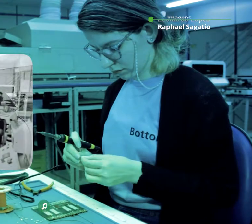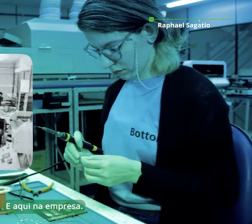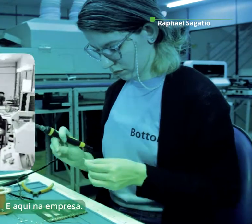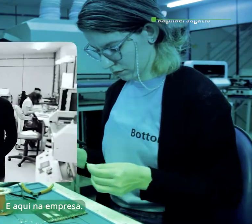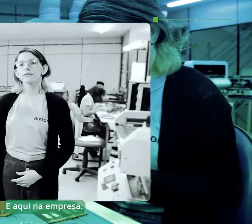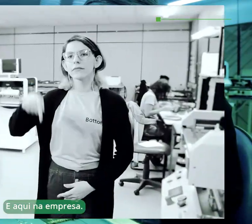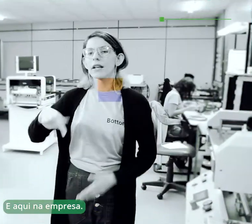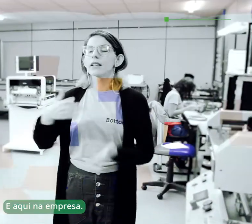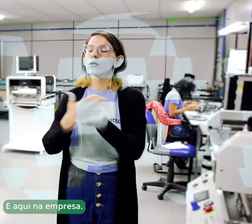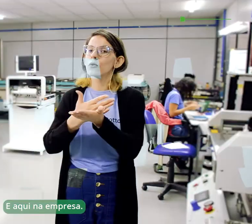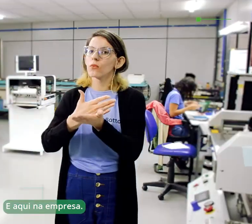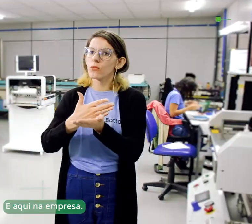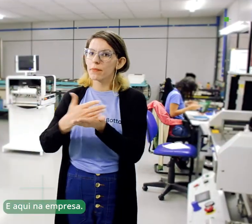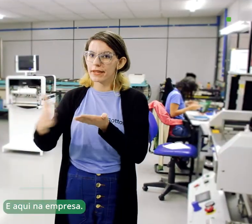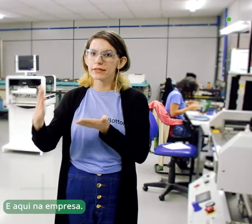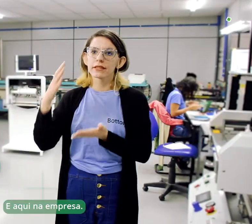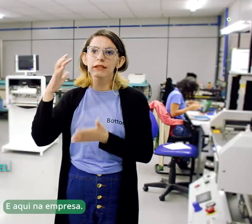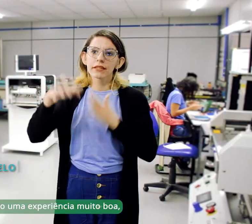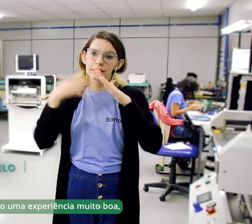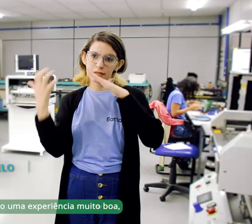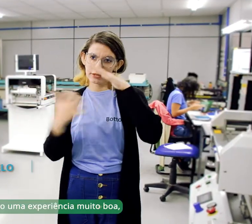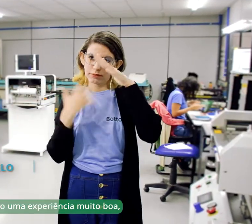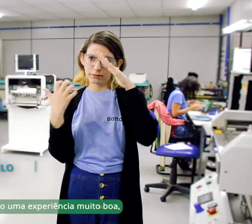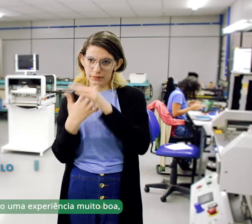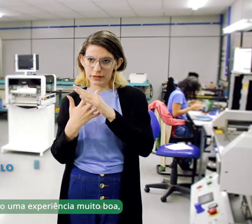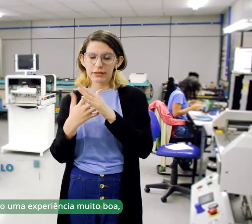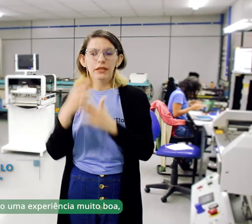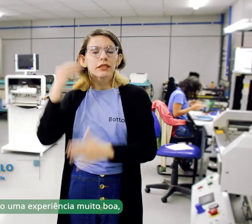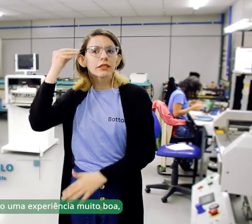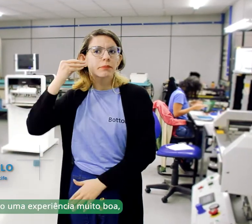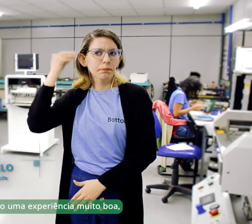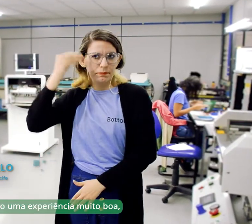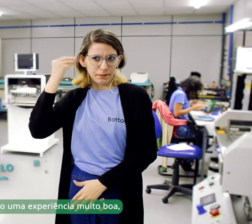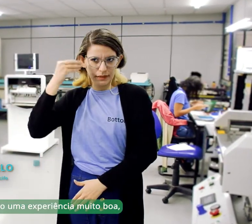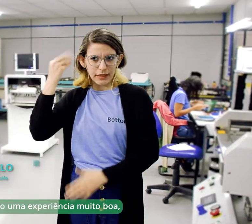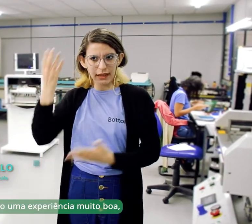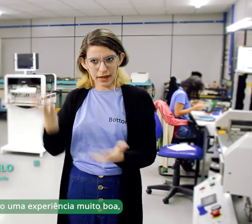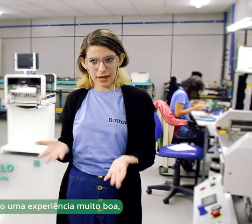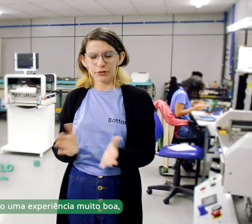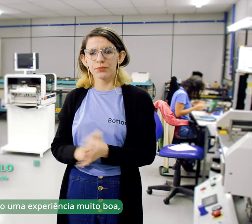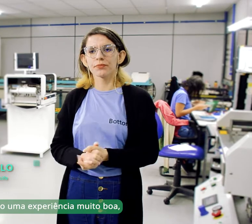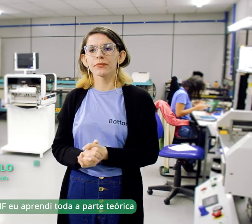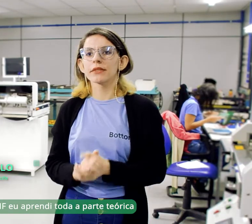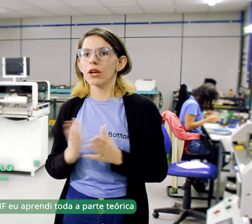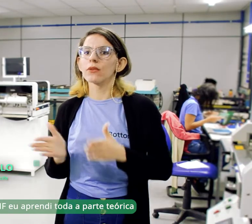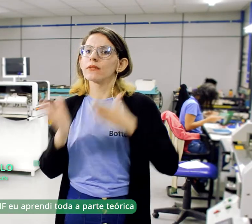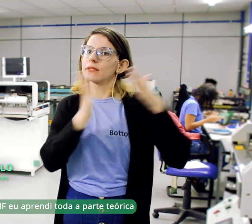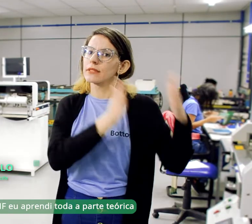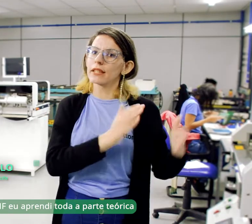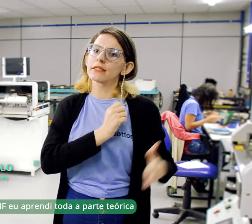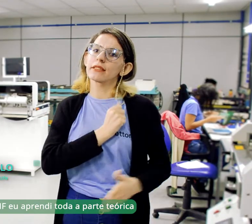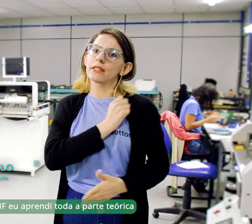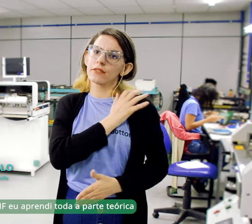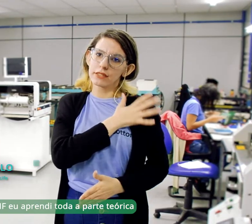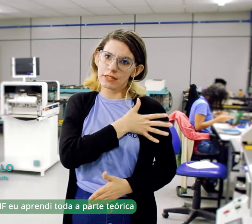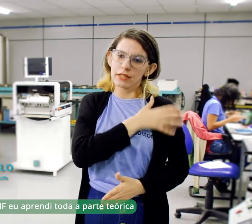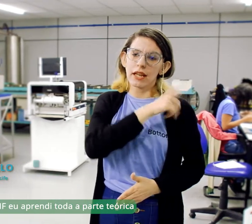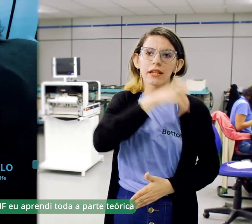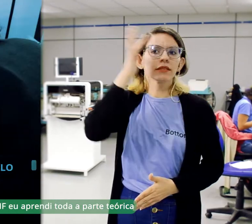Bem aqui na empresa, tem sido uma experiência muito boa, porque no IEF eu aprendi